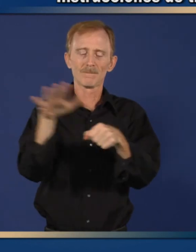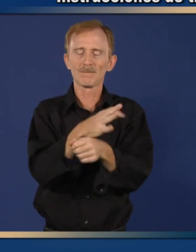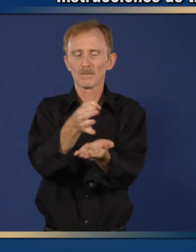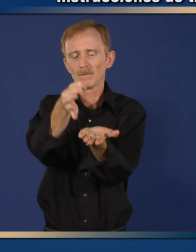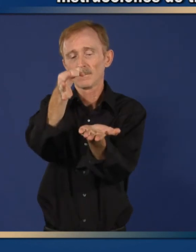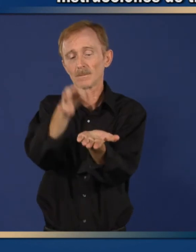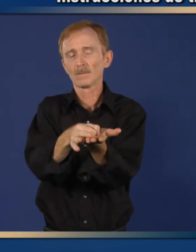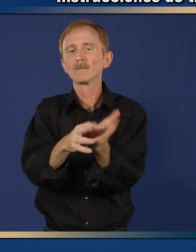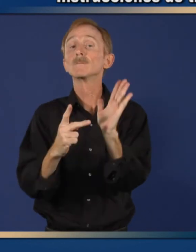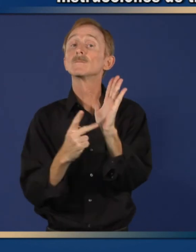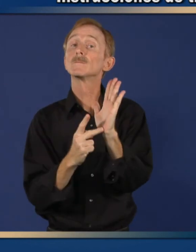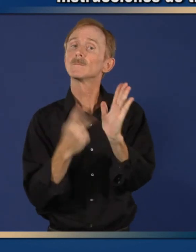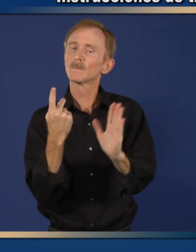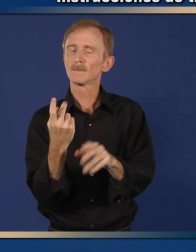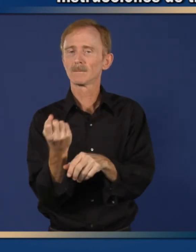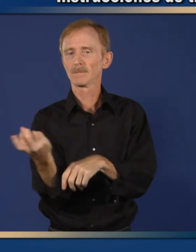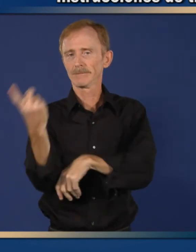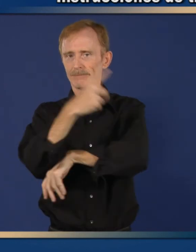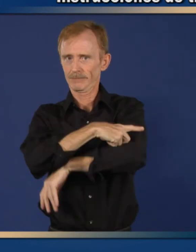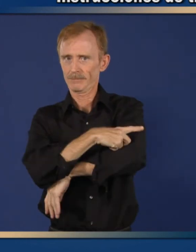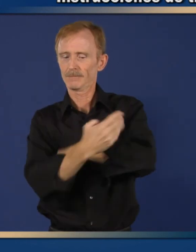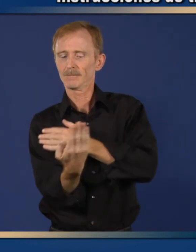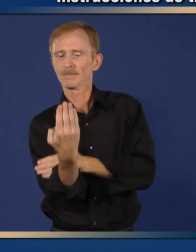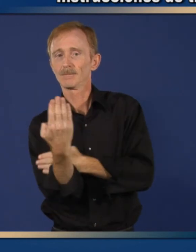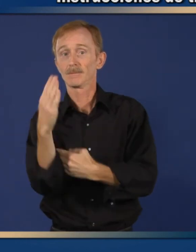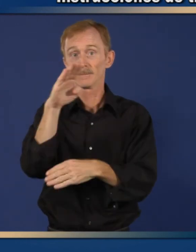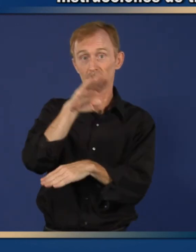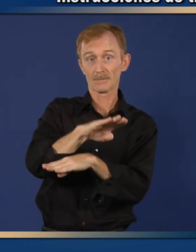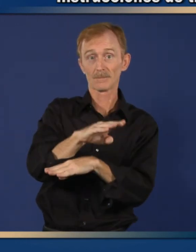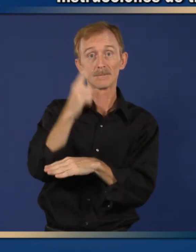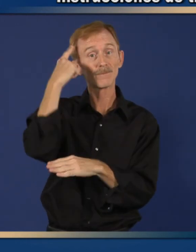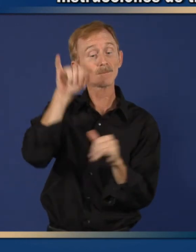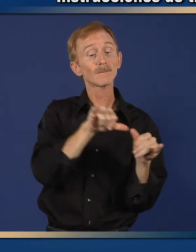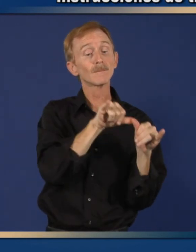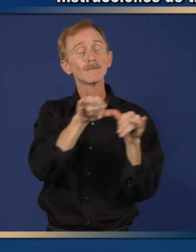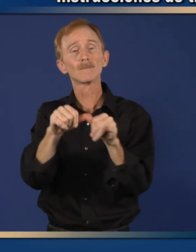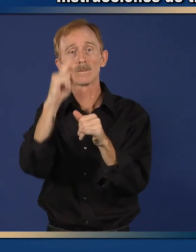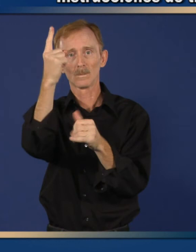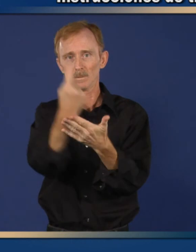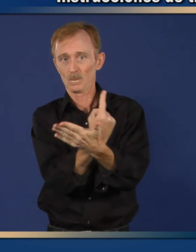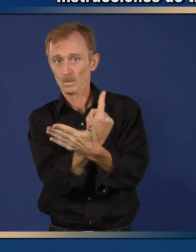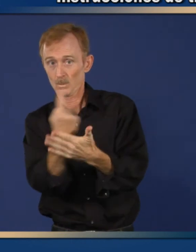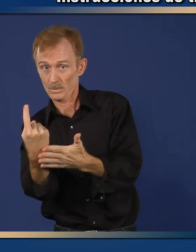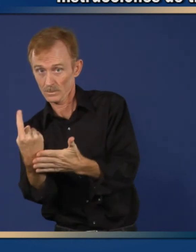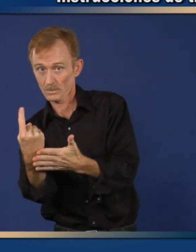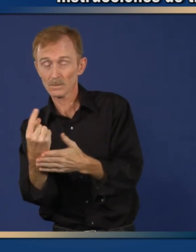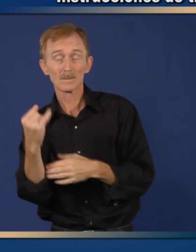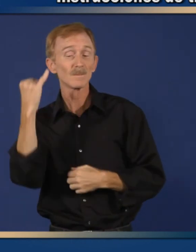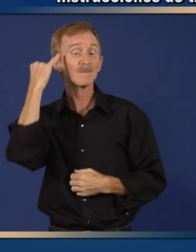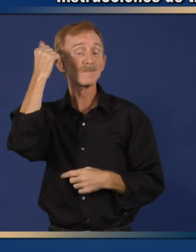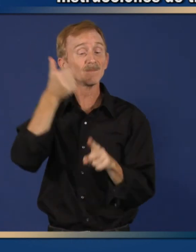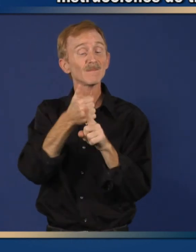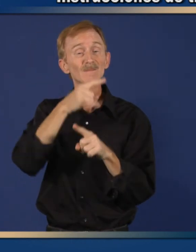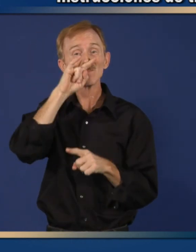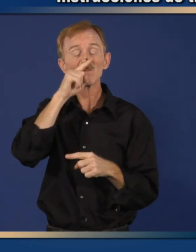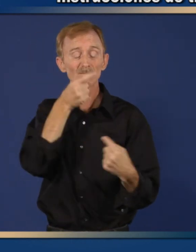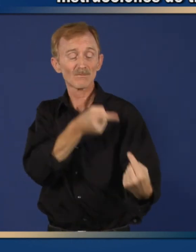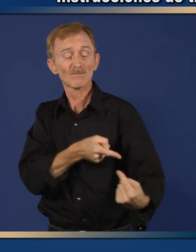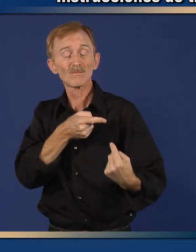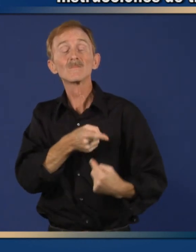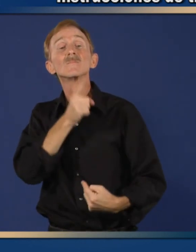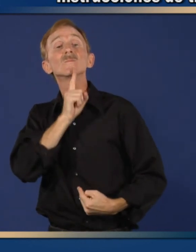miligramos de ciprofloxacin dos veces al día, a la misma hora, si es posible, por 7 días.